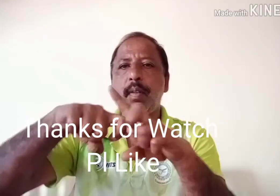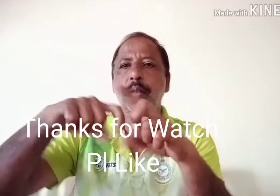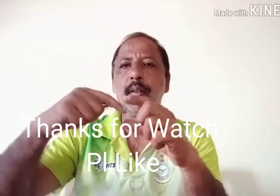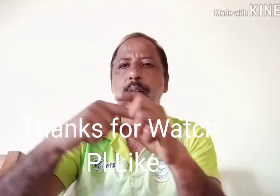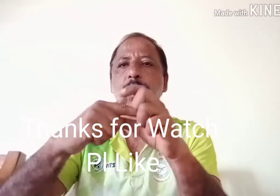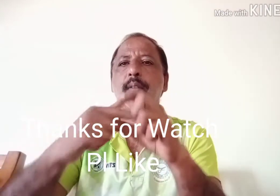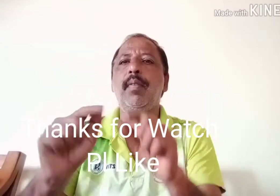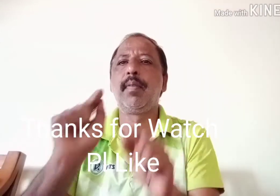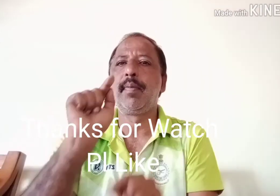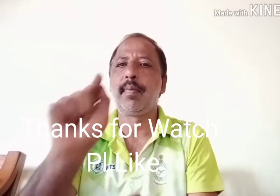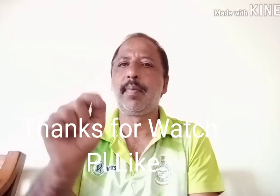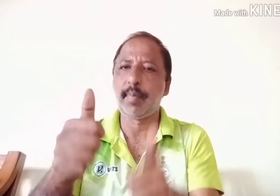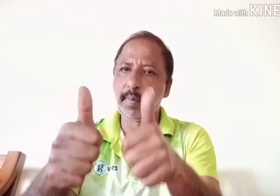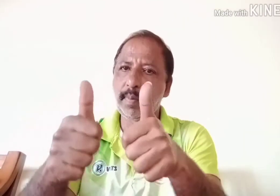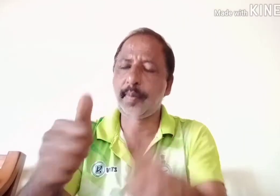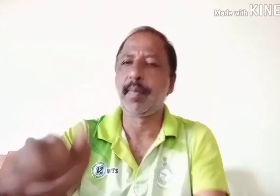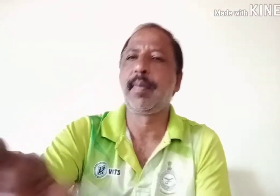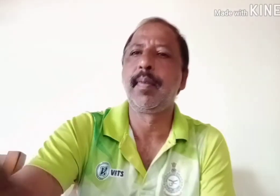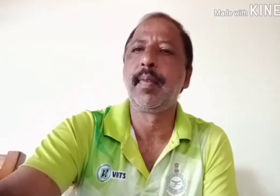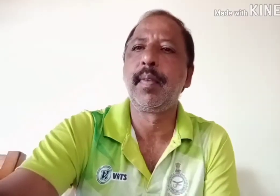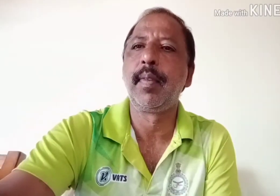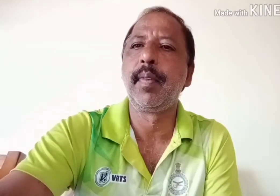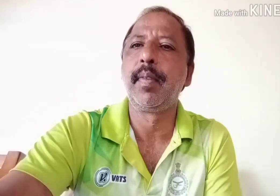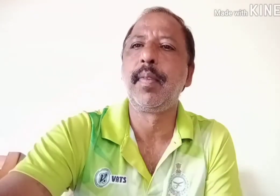खर लगे खाण तो नासे झालाख से टियूँ छिंट है टियू